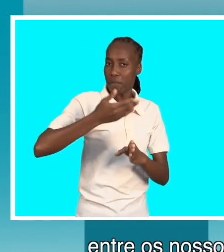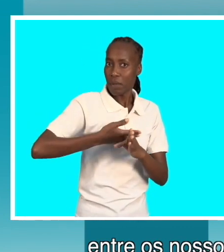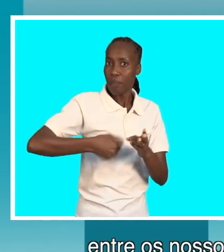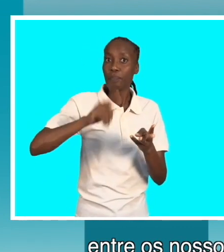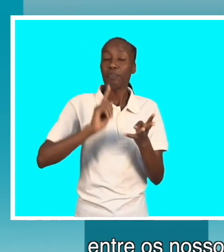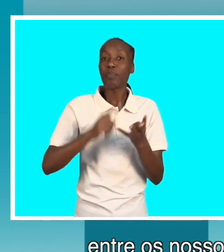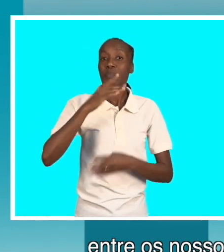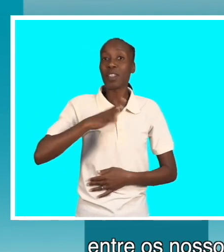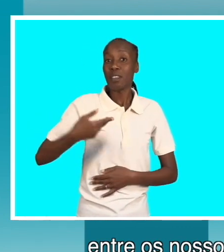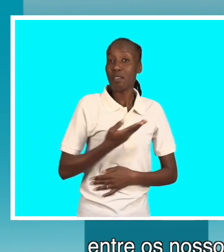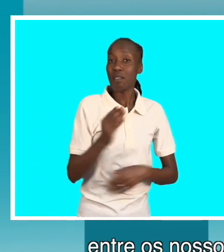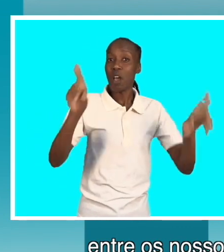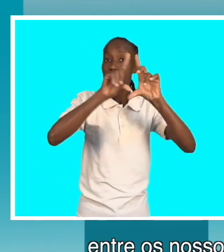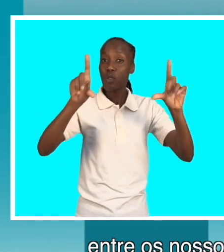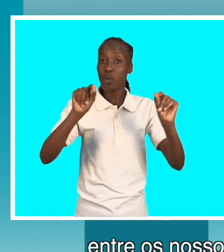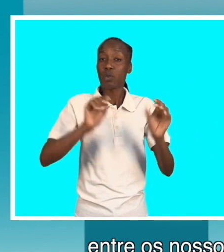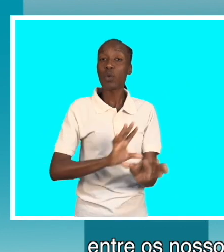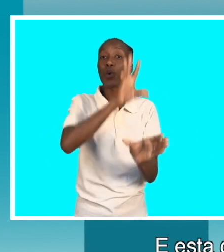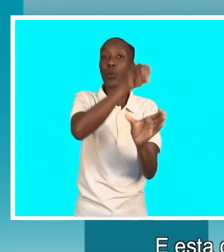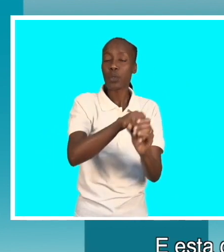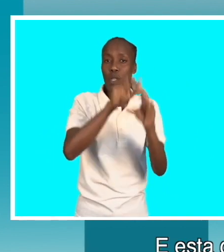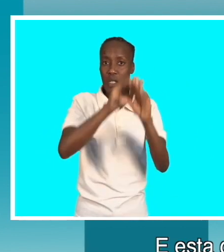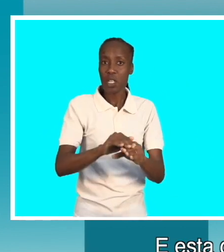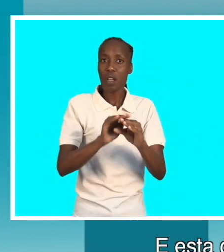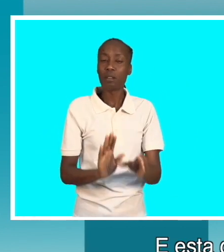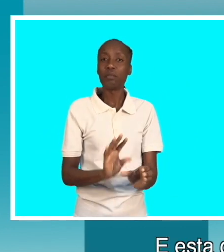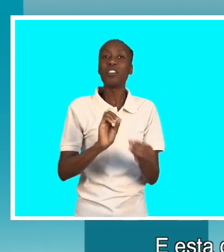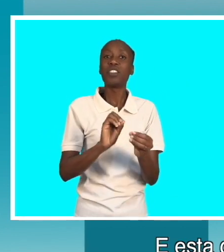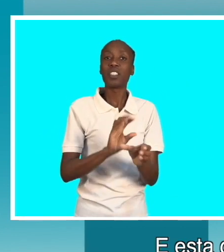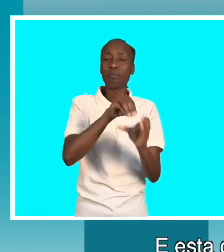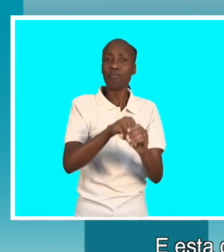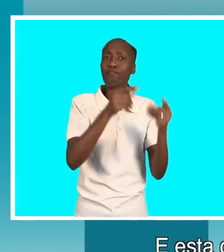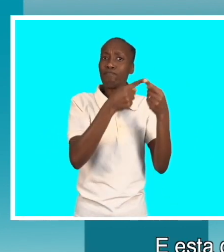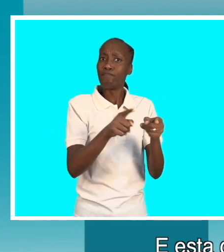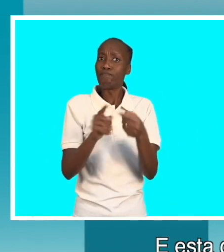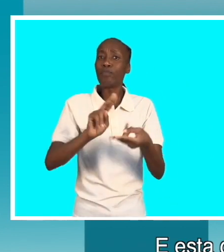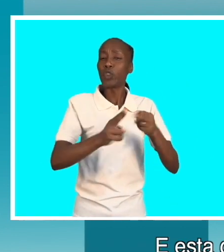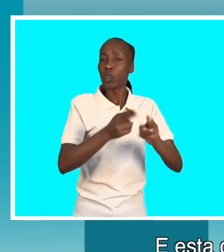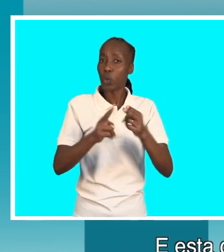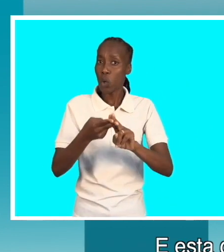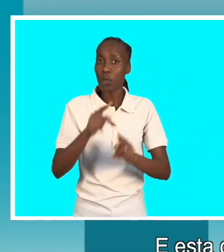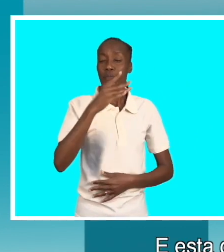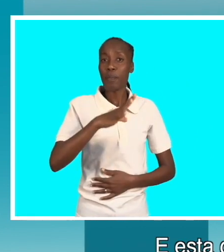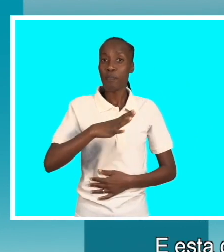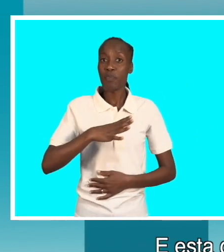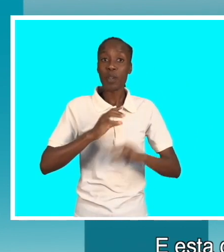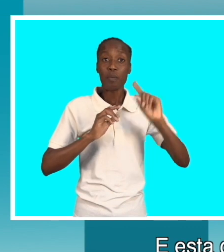aqui numa maneira prática e essa questão de inclusão também está integrada nesses tipos de